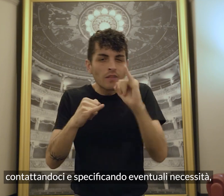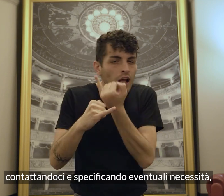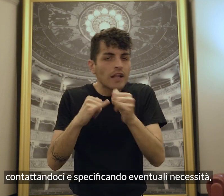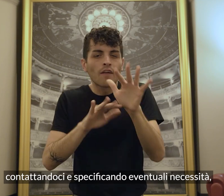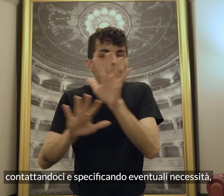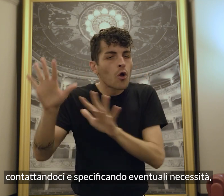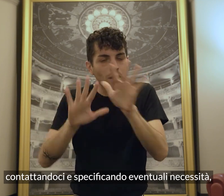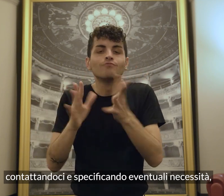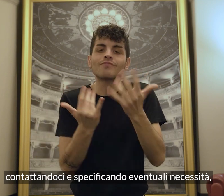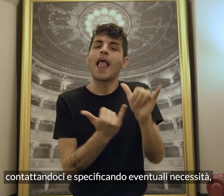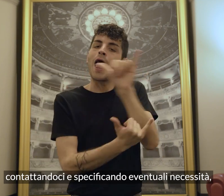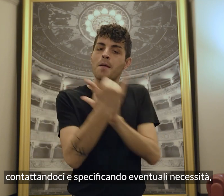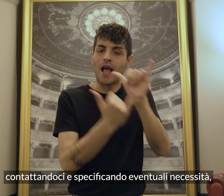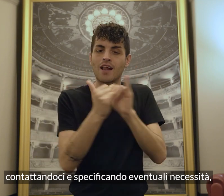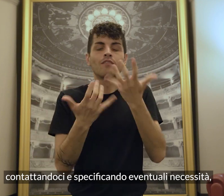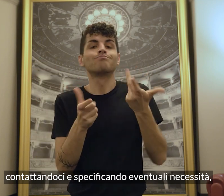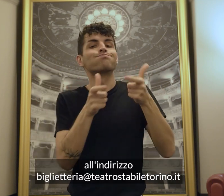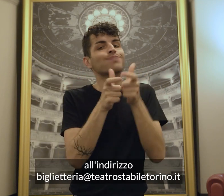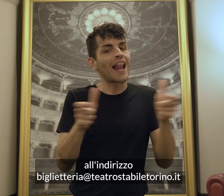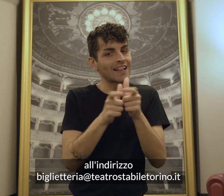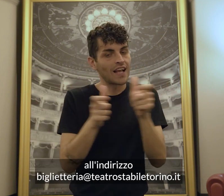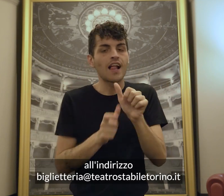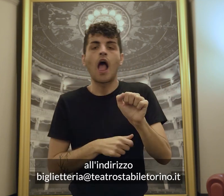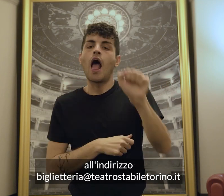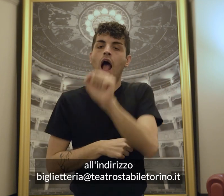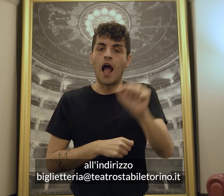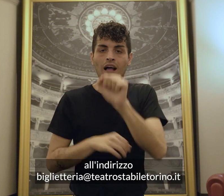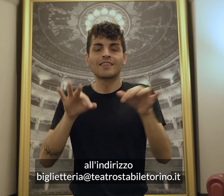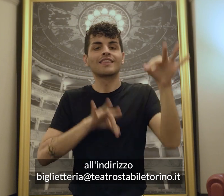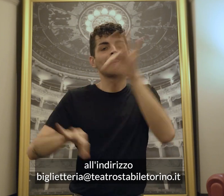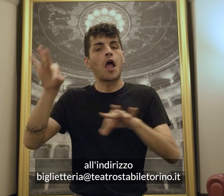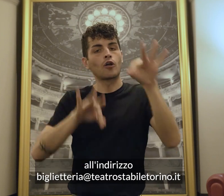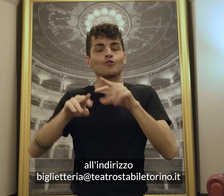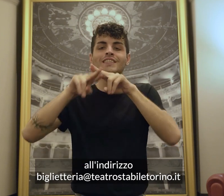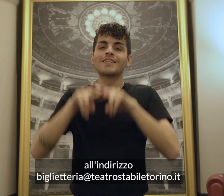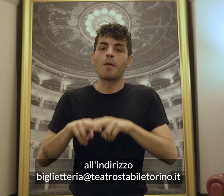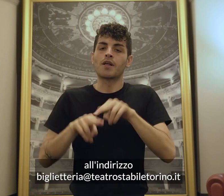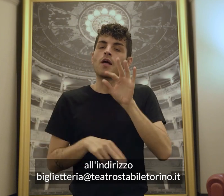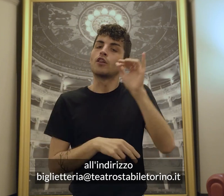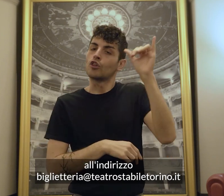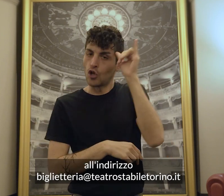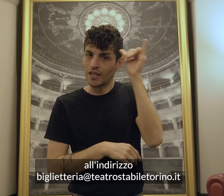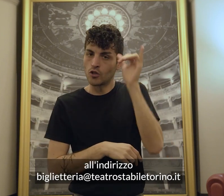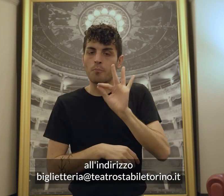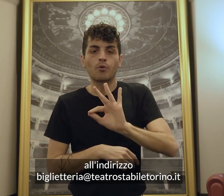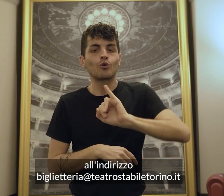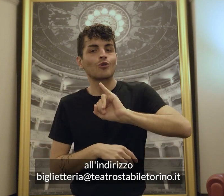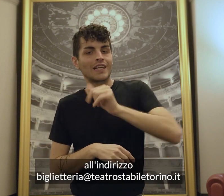specificando eventuali necessità all'indirizzo biglietteria-teatrostabile-torino